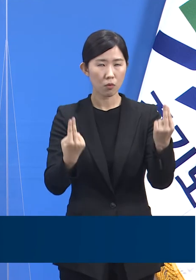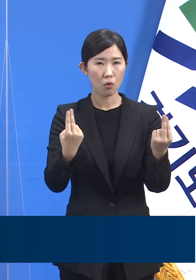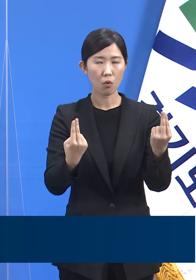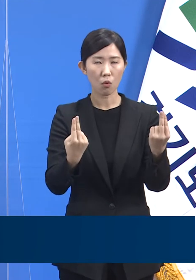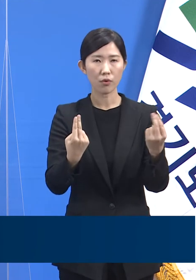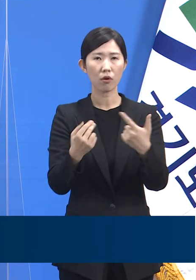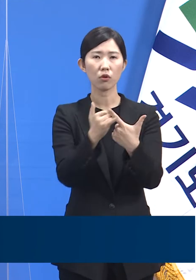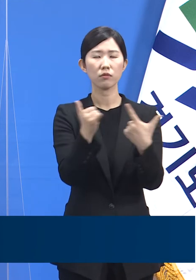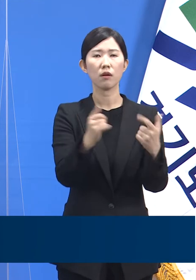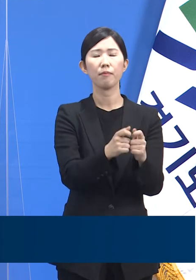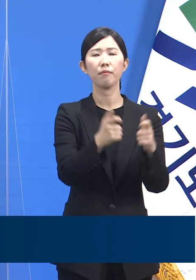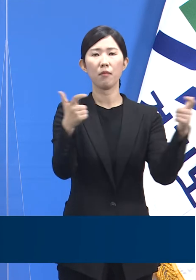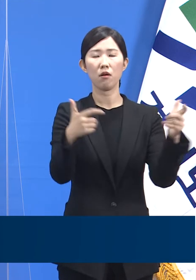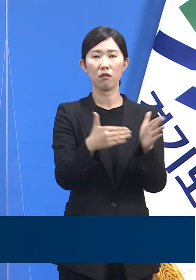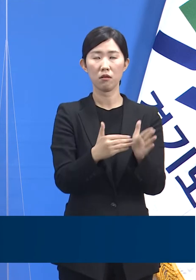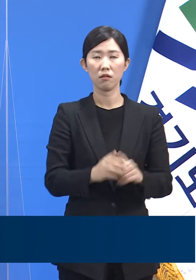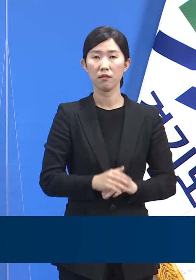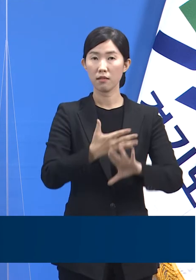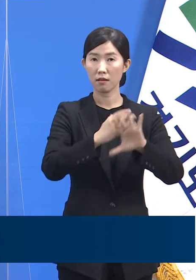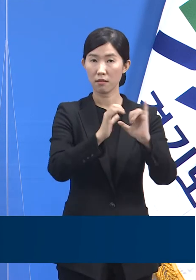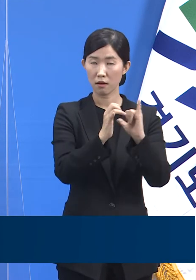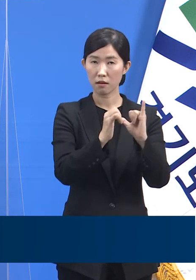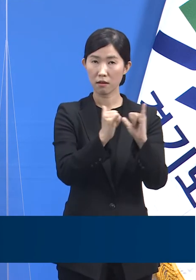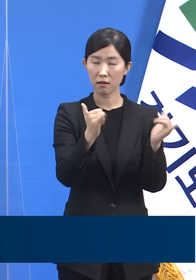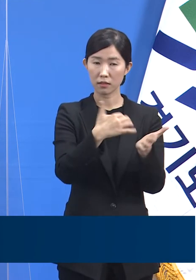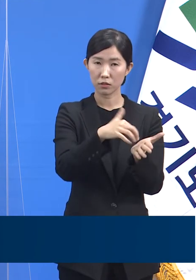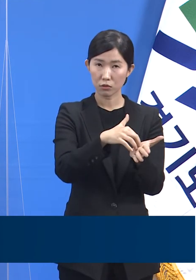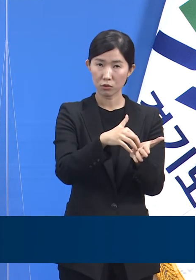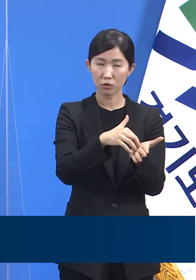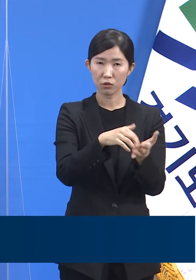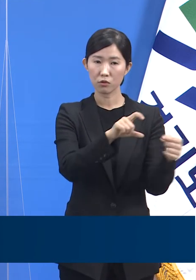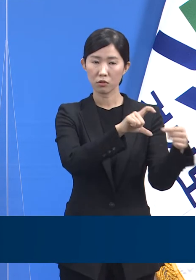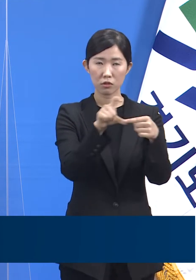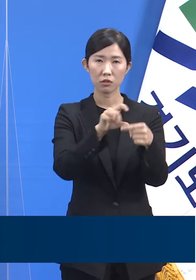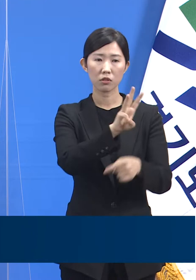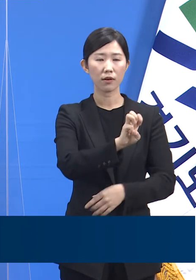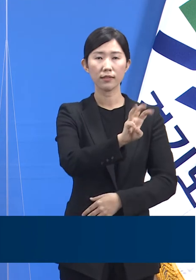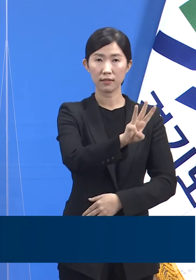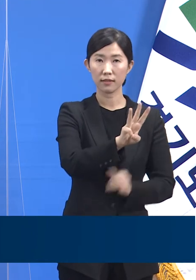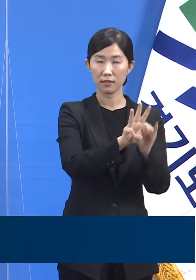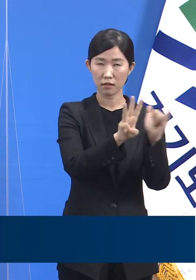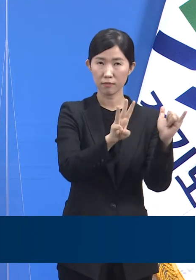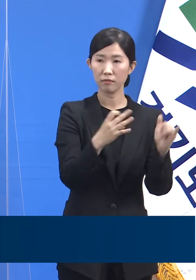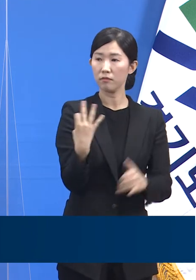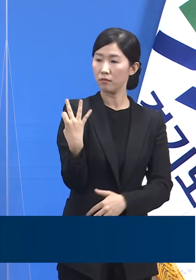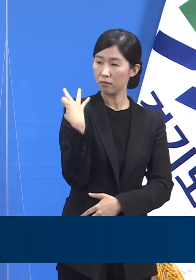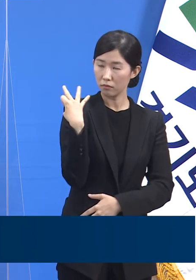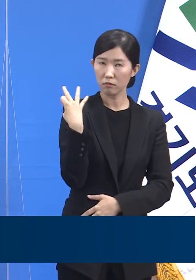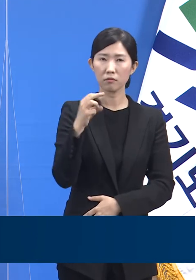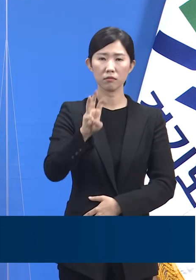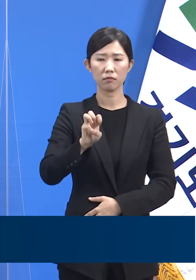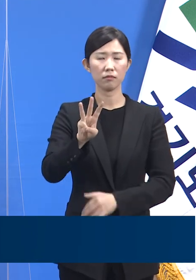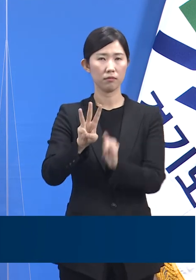외국인 확진자는 일평균 33명으로 전주 33명과 동일한 수치였습니다.